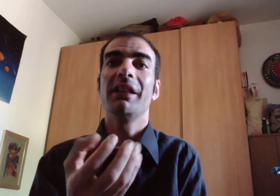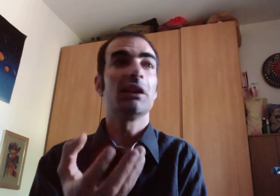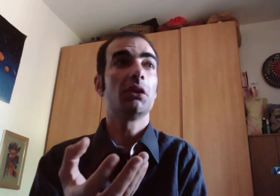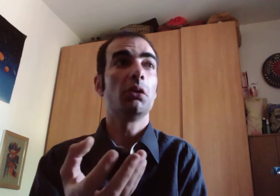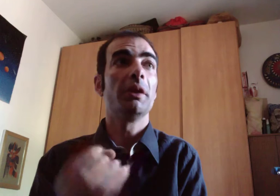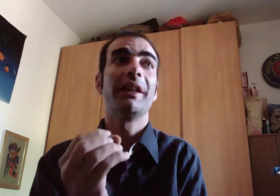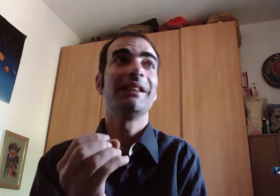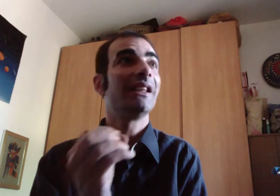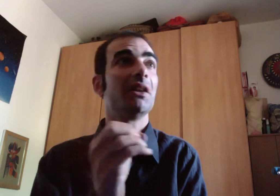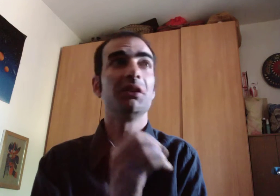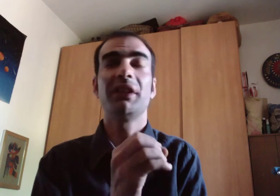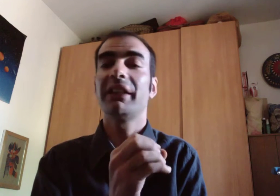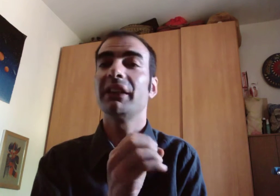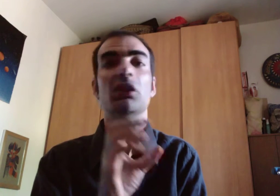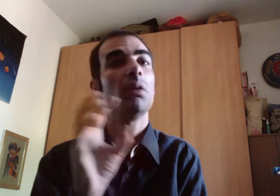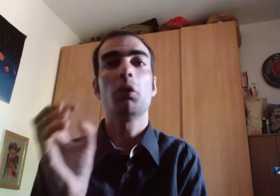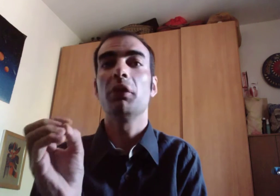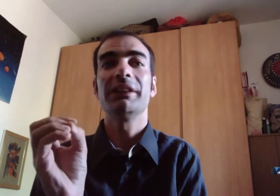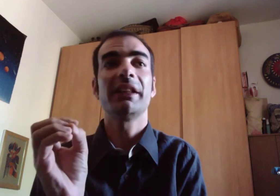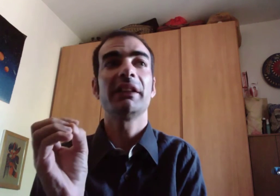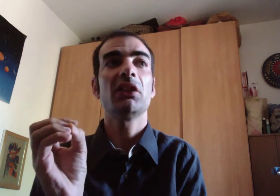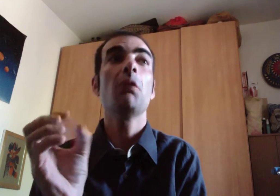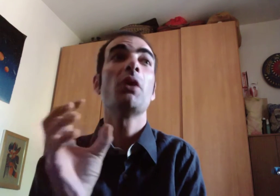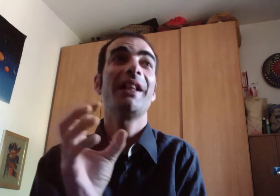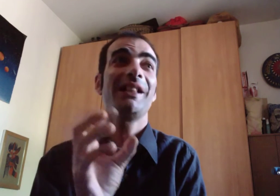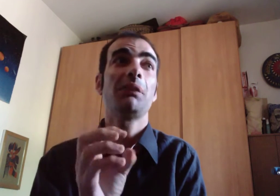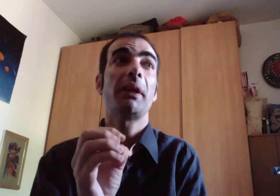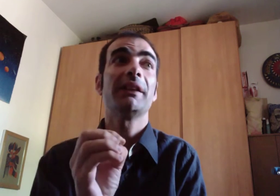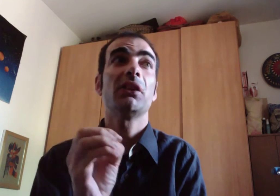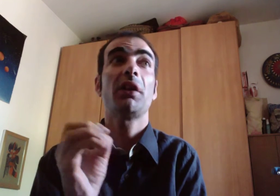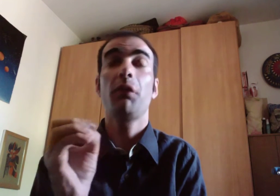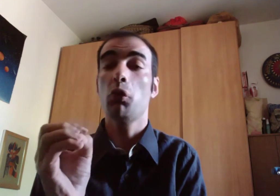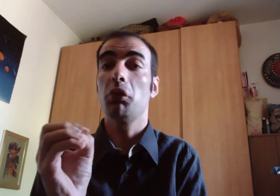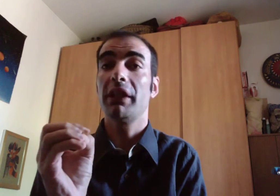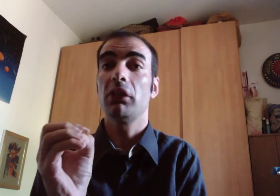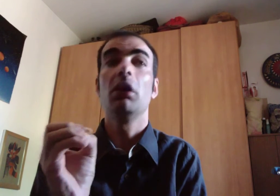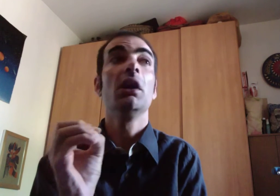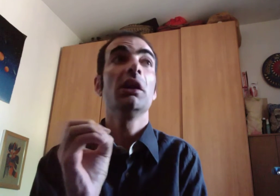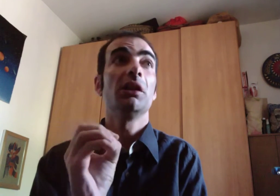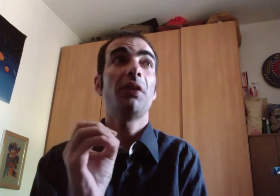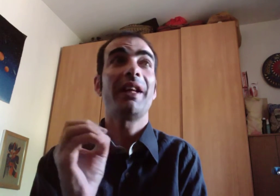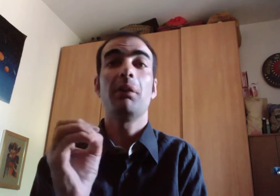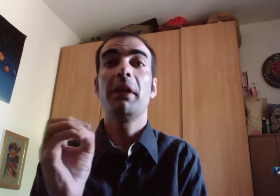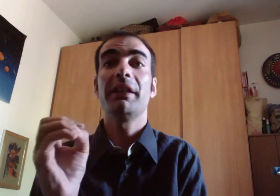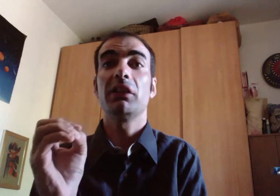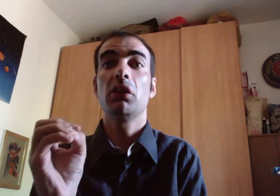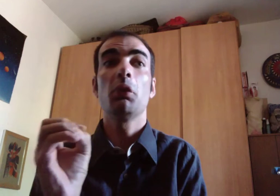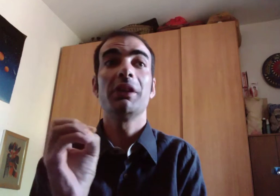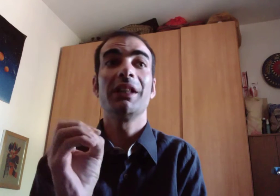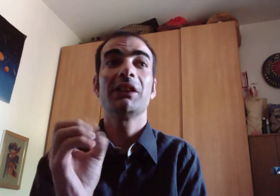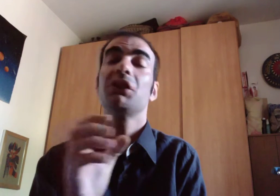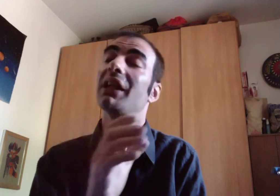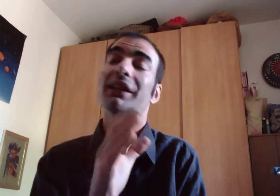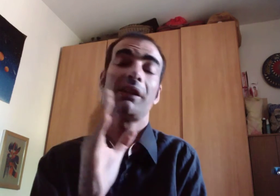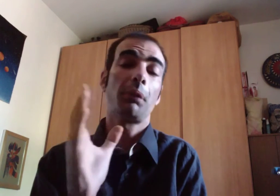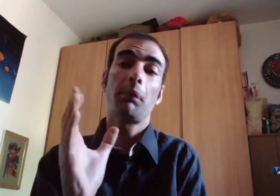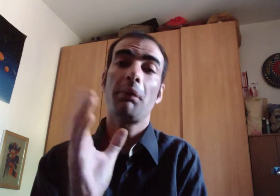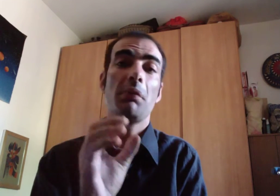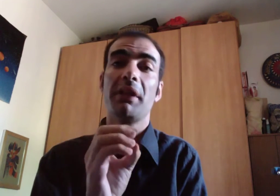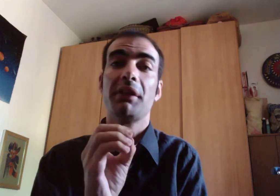altrui che siano interni al comune esterni al comune che spesso rifiutano di fare il bene del comune della società anche se probabilmente